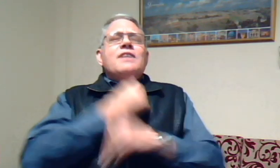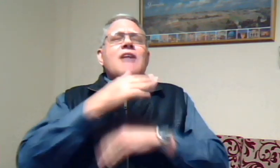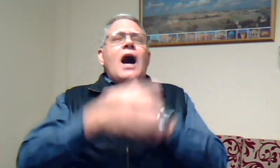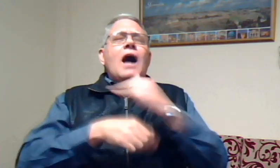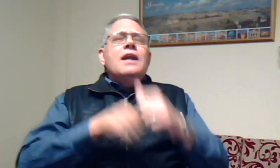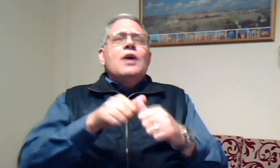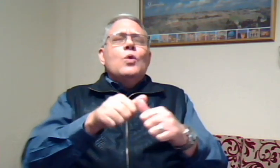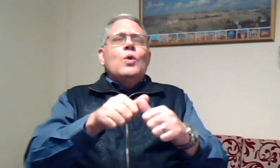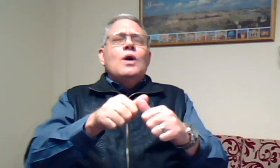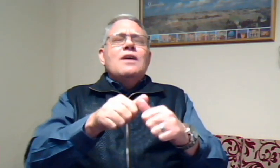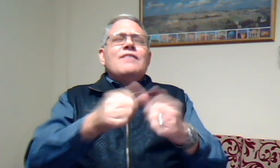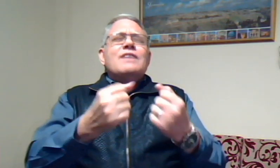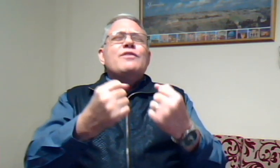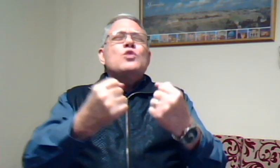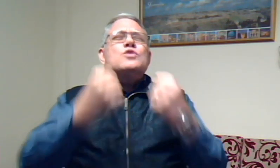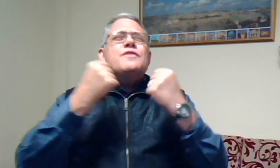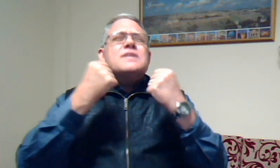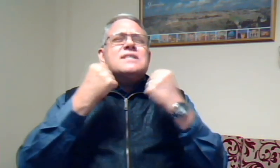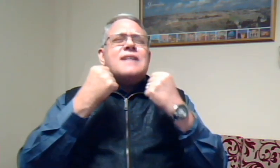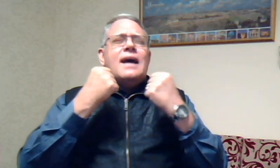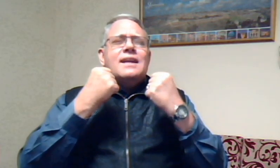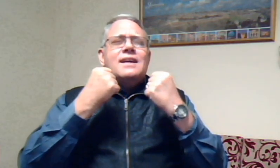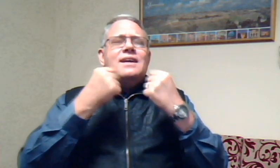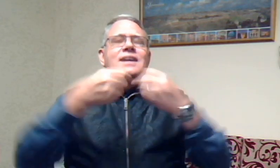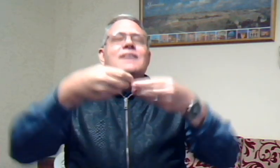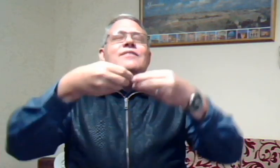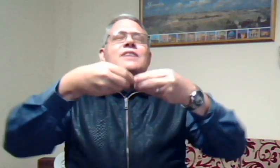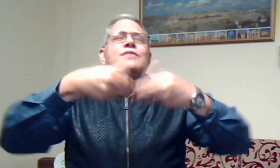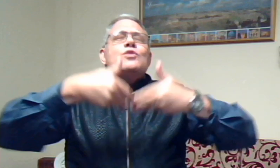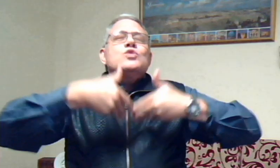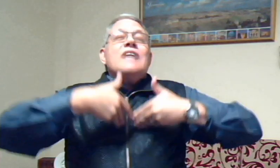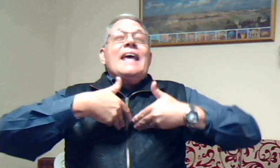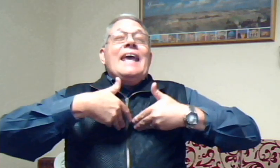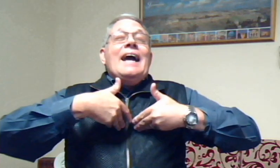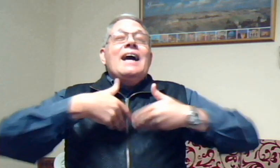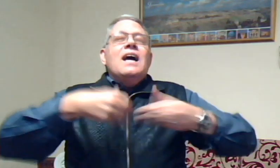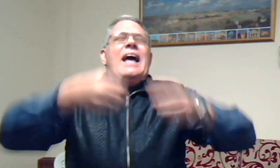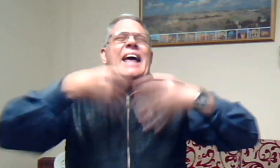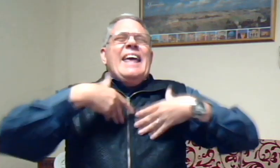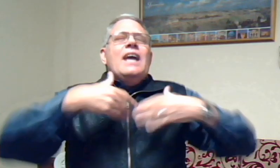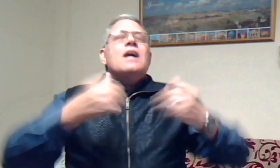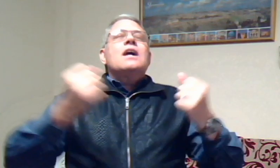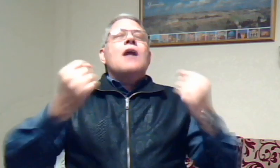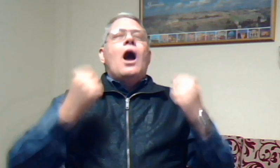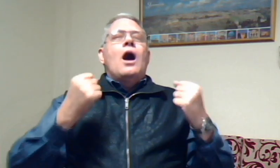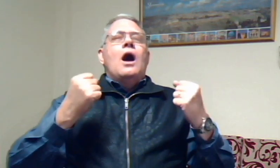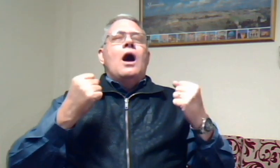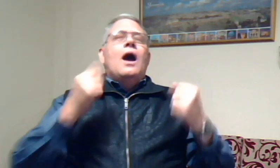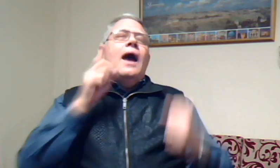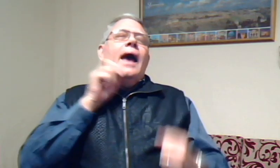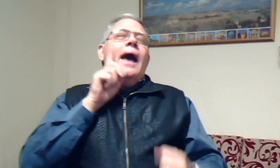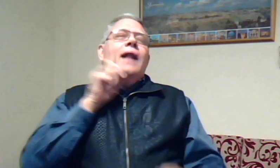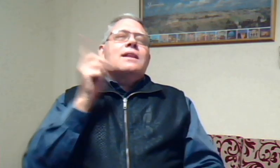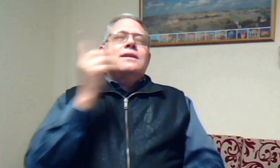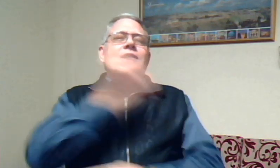aanhou wat vir ons versterk en wat vir ons gee gee kracht elke dag